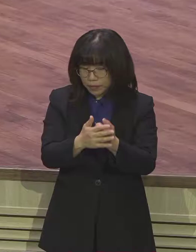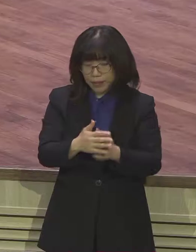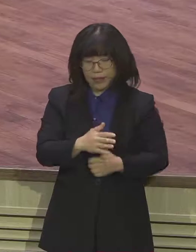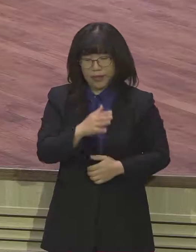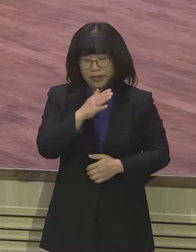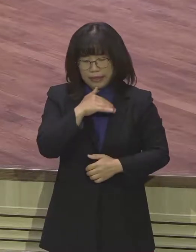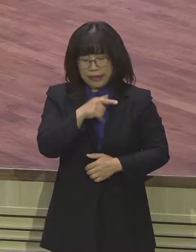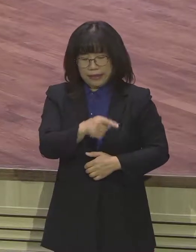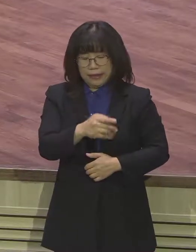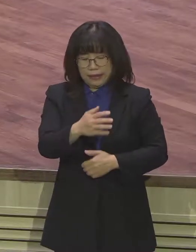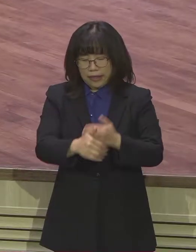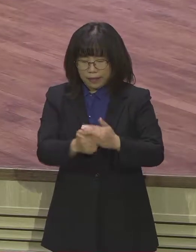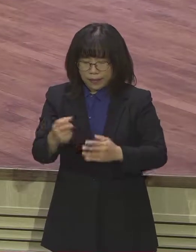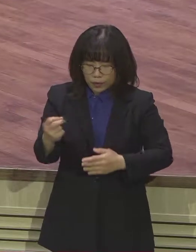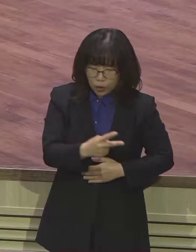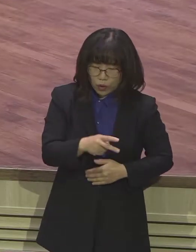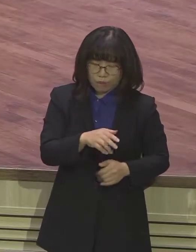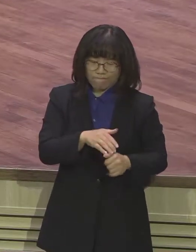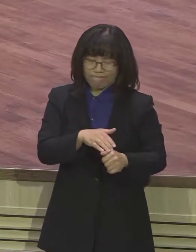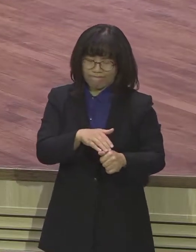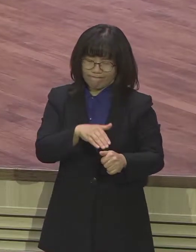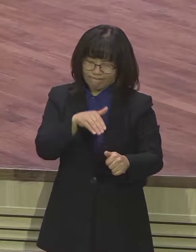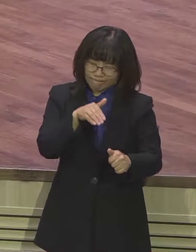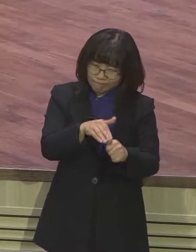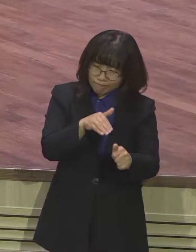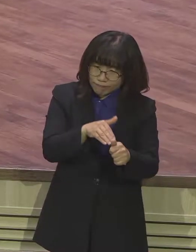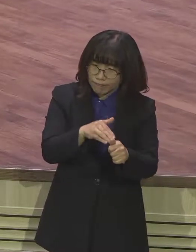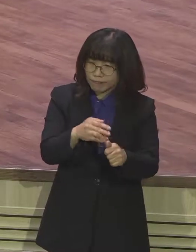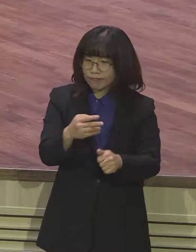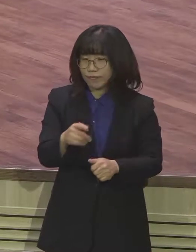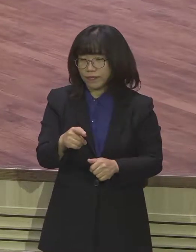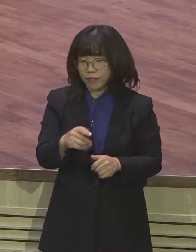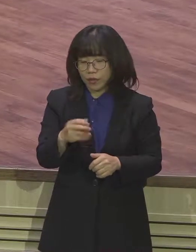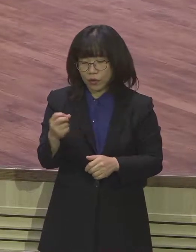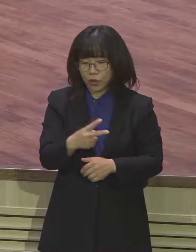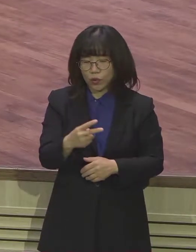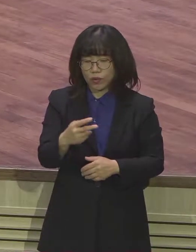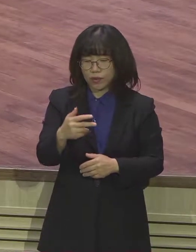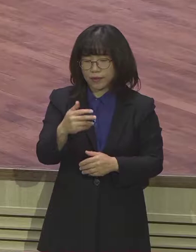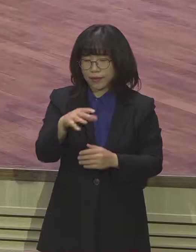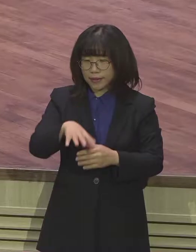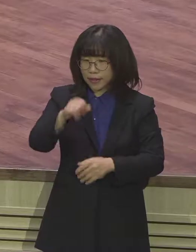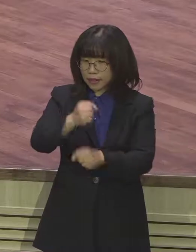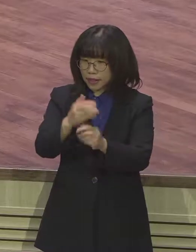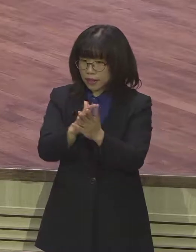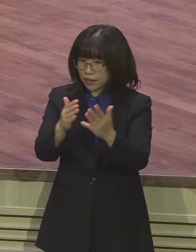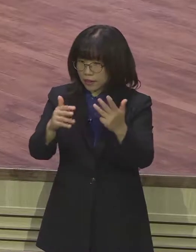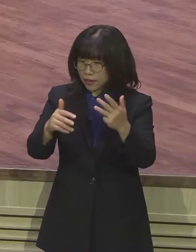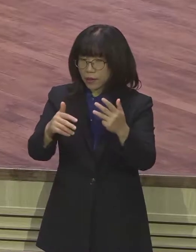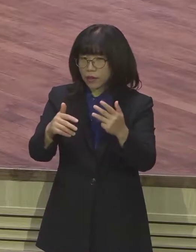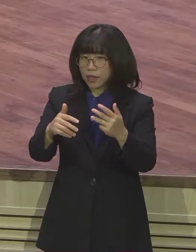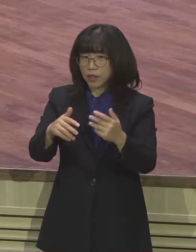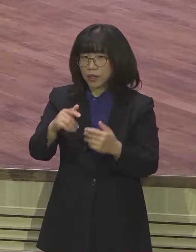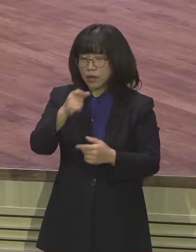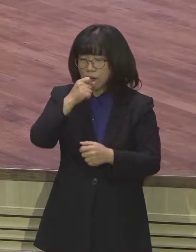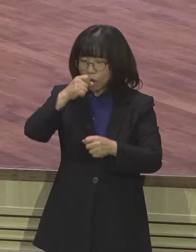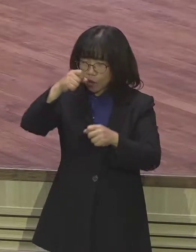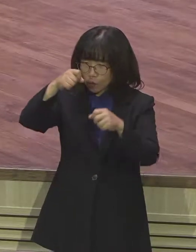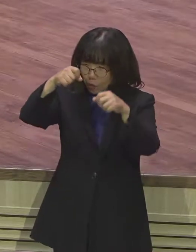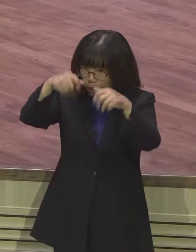다림들이 얼마나 엄격한지 창세계 7장의 우리가 홍수 사건을 통하여서 알 수가 있습니다. 또한 창세계 11장